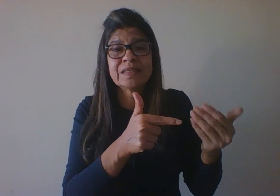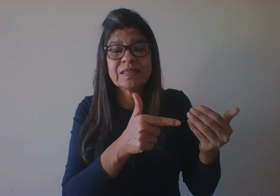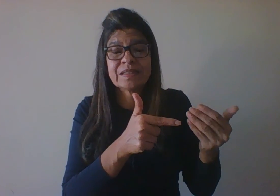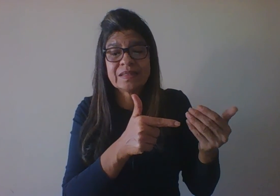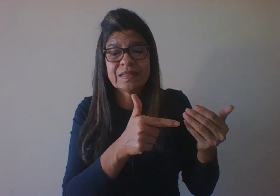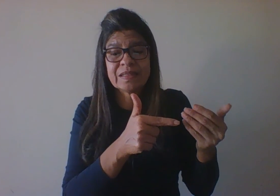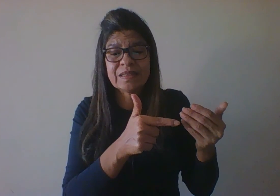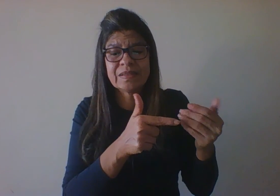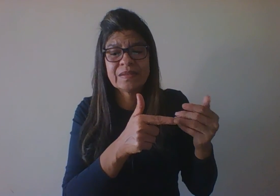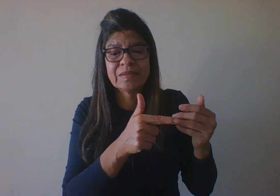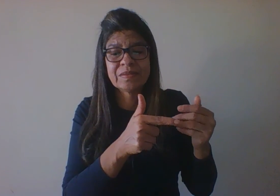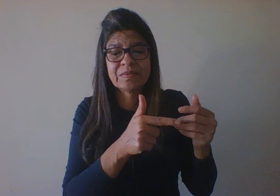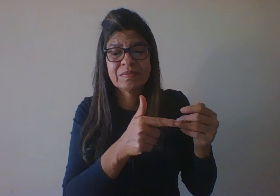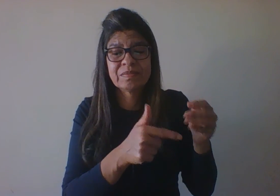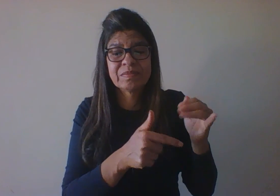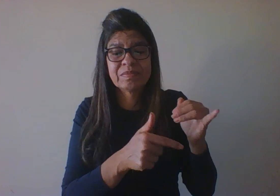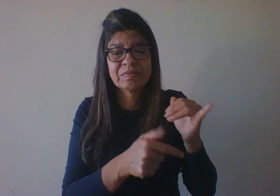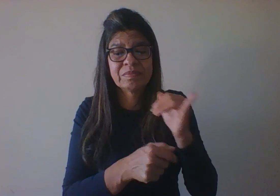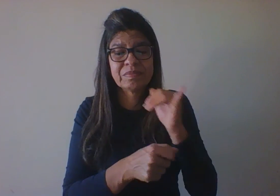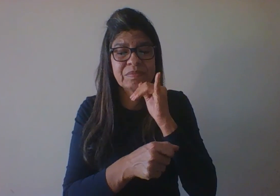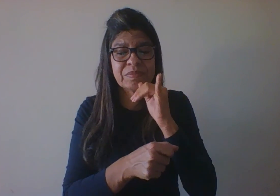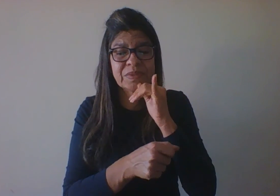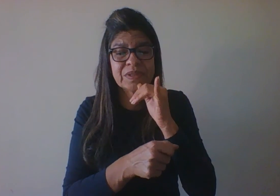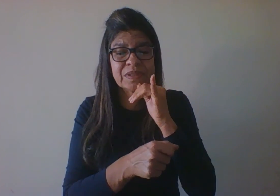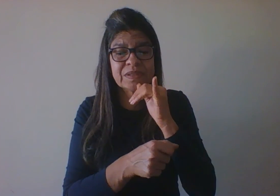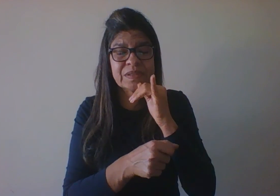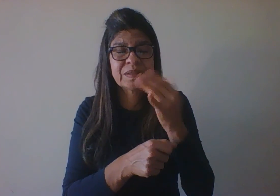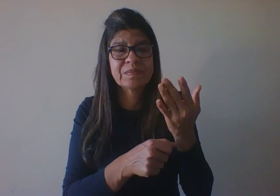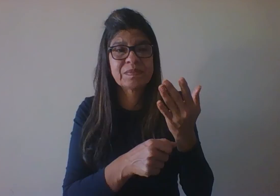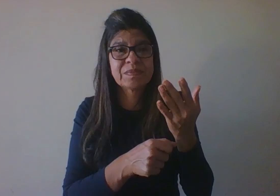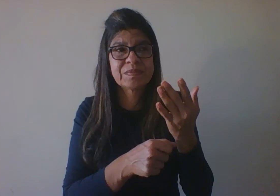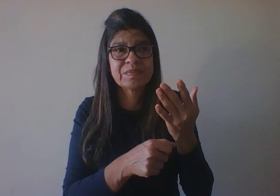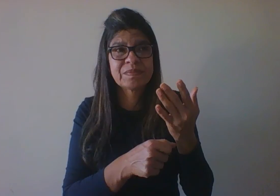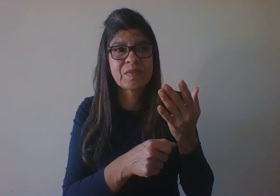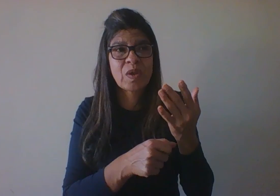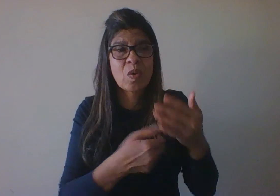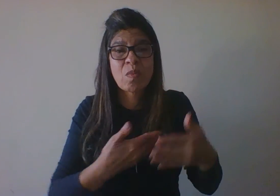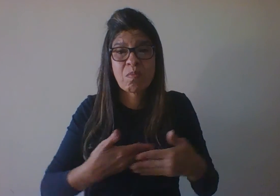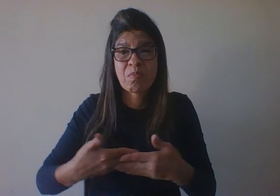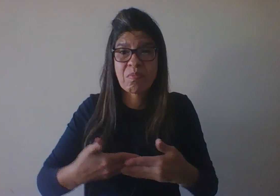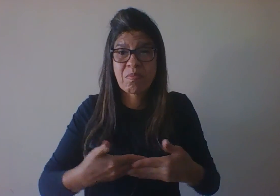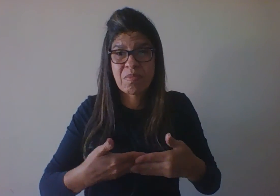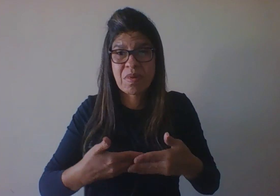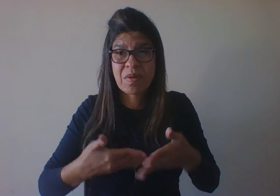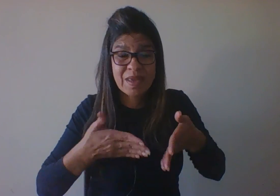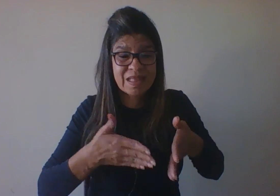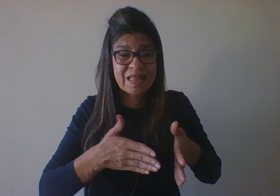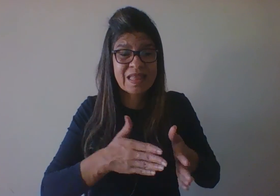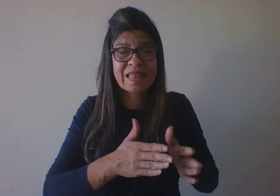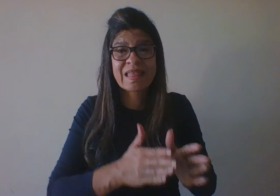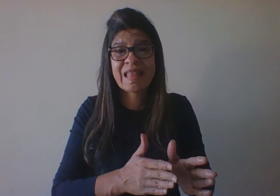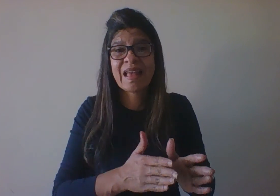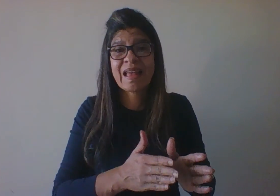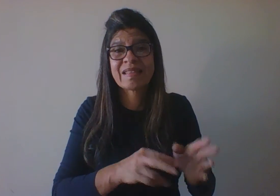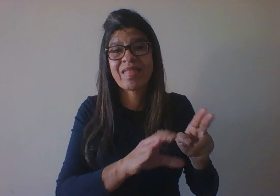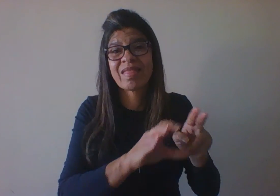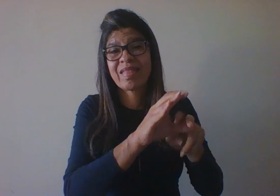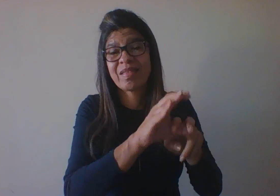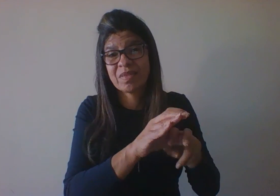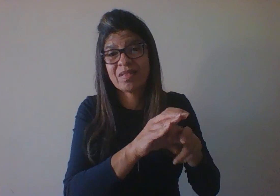as síndromes fetais de adicção é o bebê nasce já com dependência são casos graves que acometam em